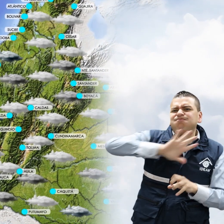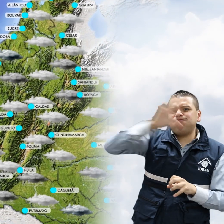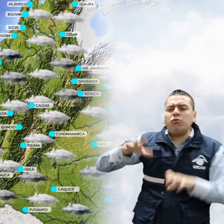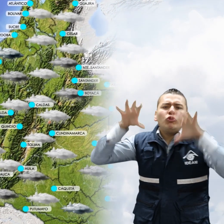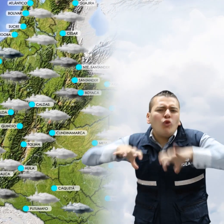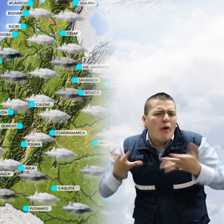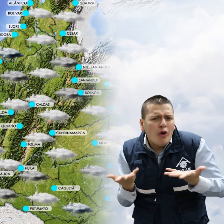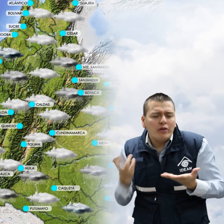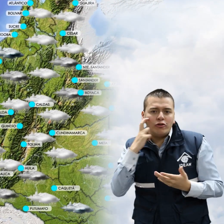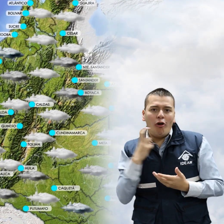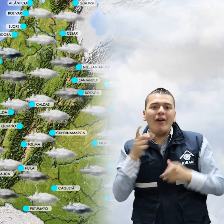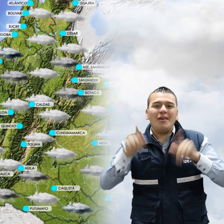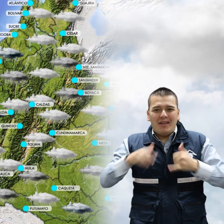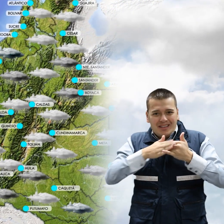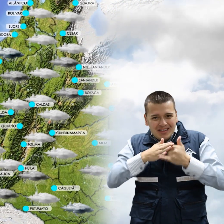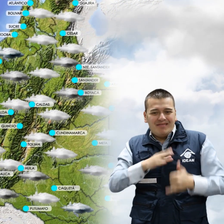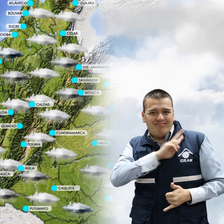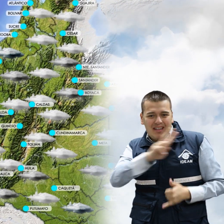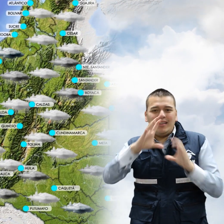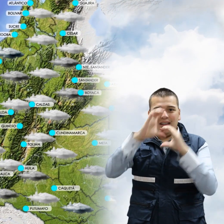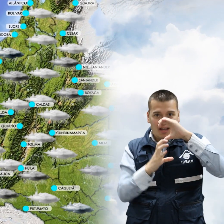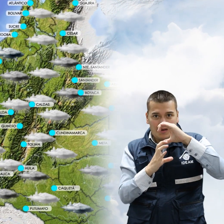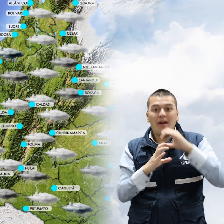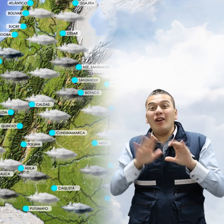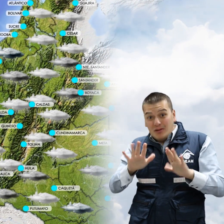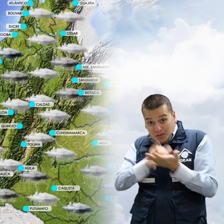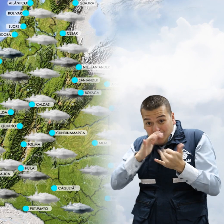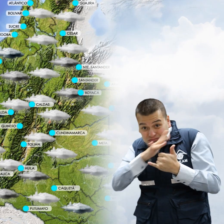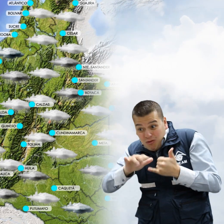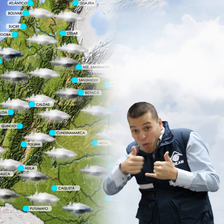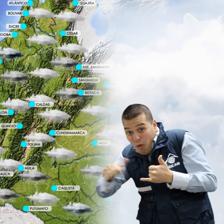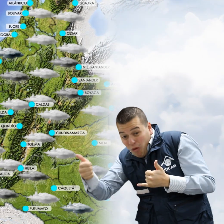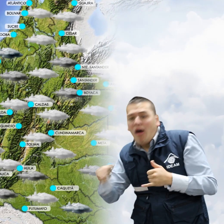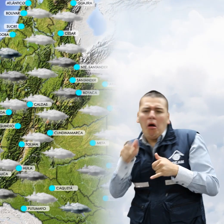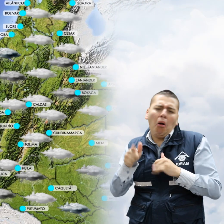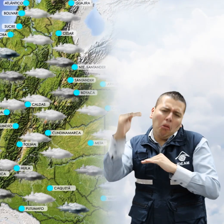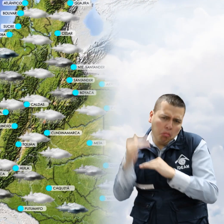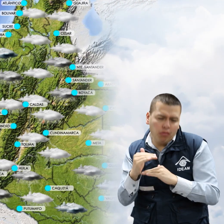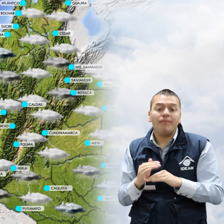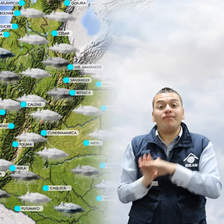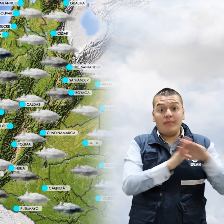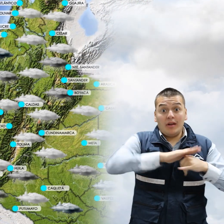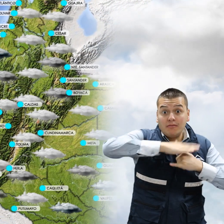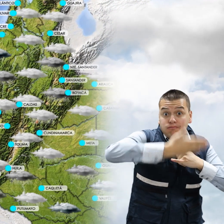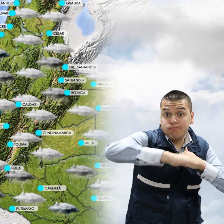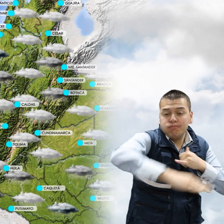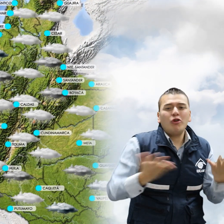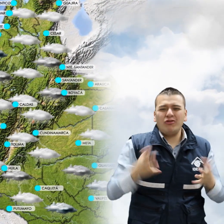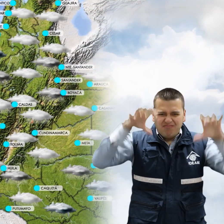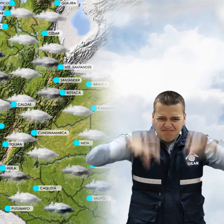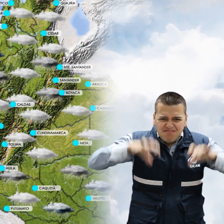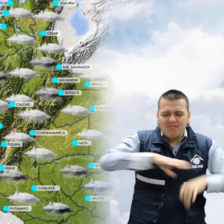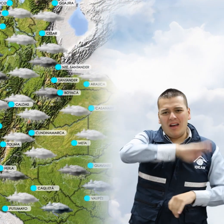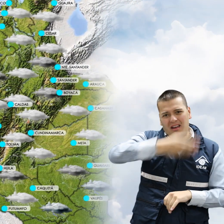sobre Chocó y sectores del litoral de Valle y Cauca. En el resto de la región lluvias menos fuertes. En la región andina se estiman lluvias sobre Antioquia,